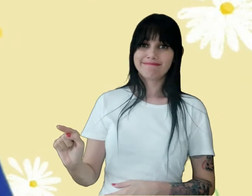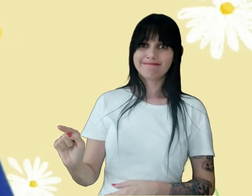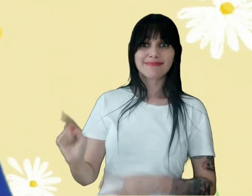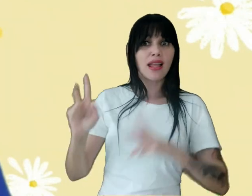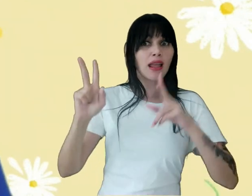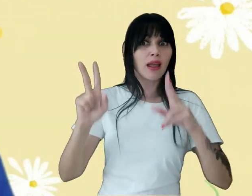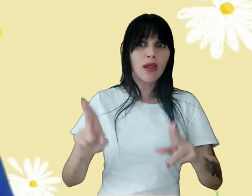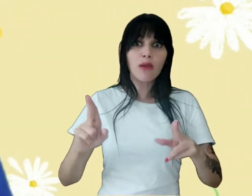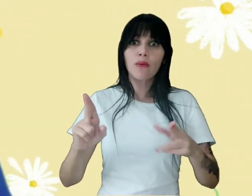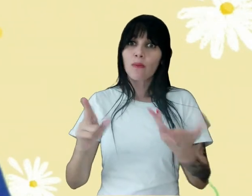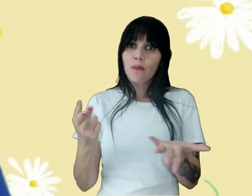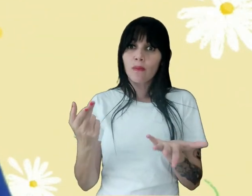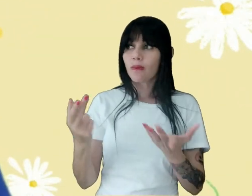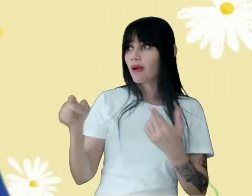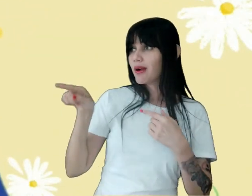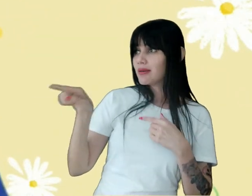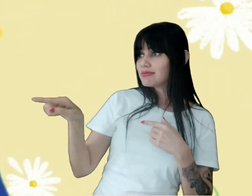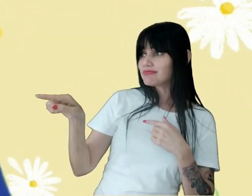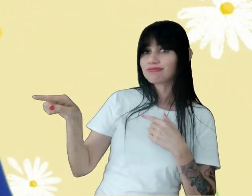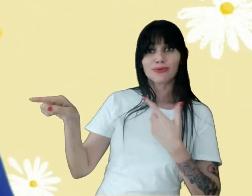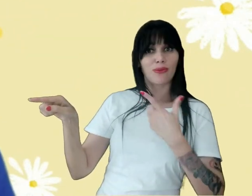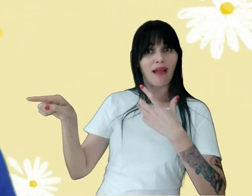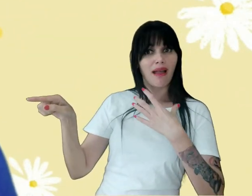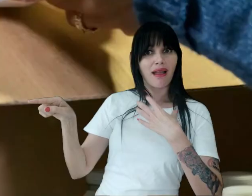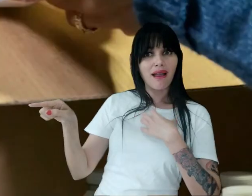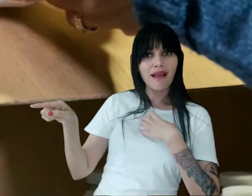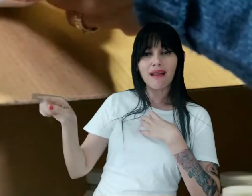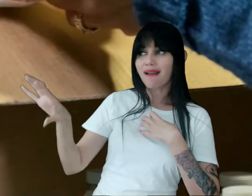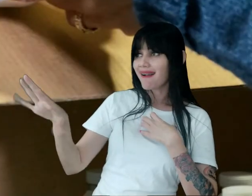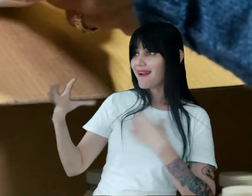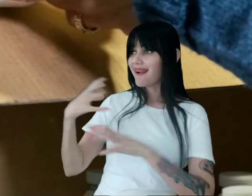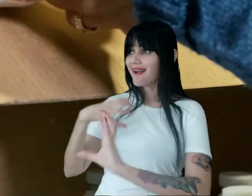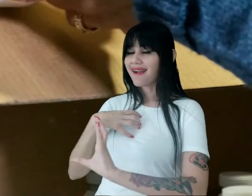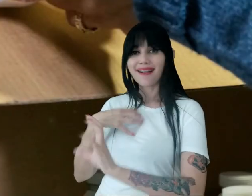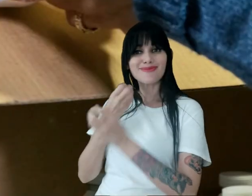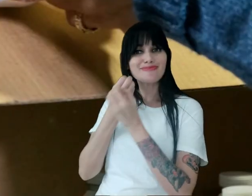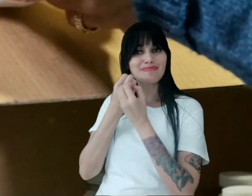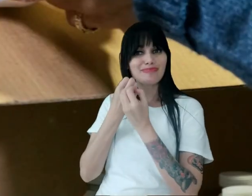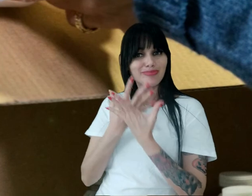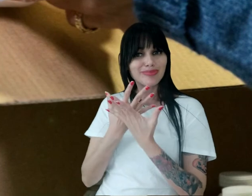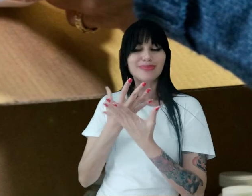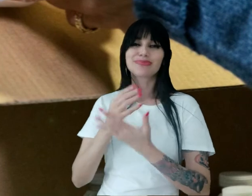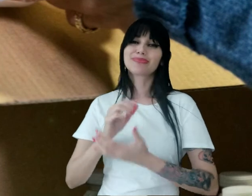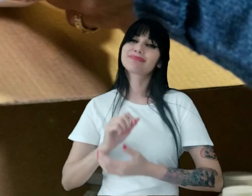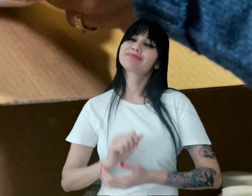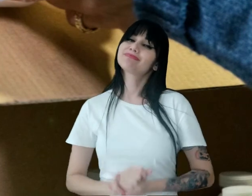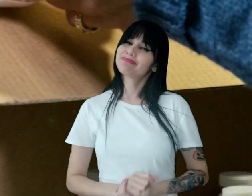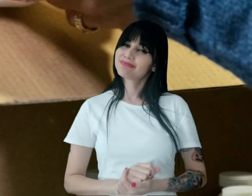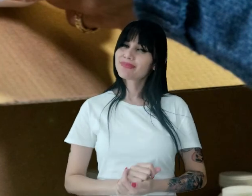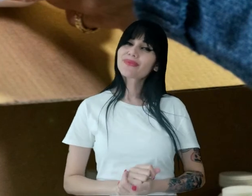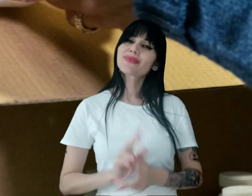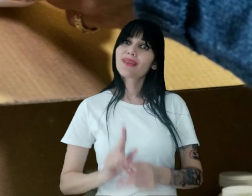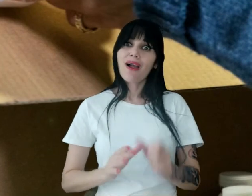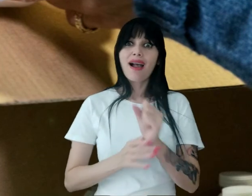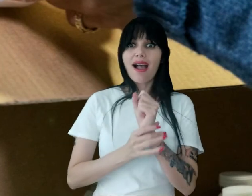beneficiando o outro E a nós mesmos Nos imunizando Contra o